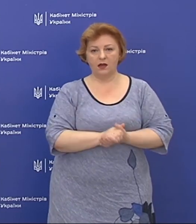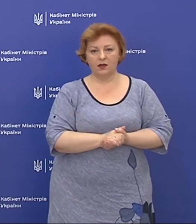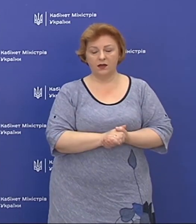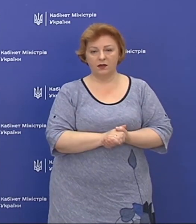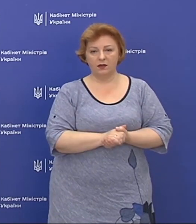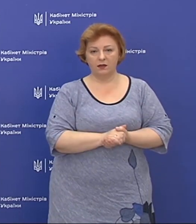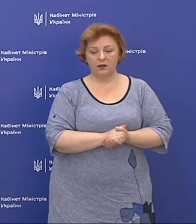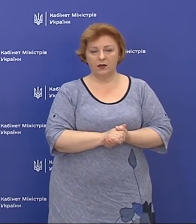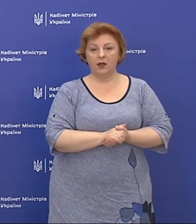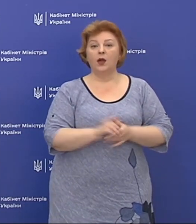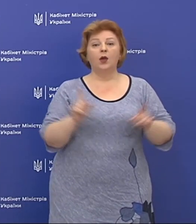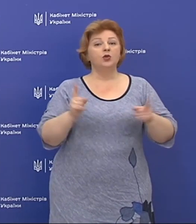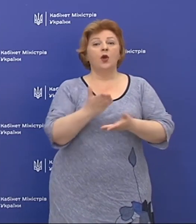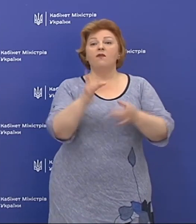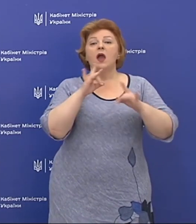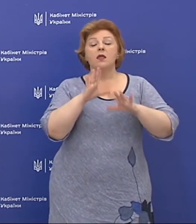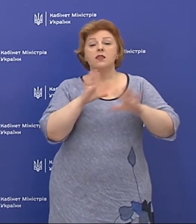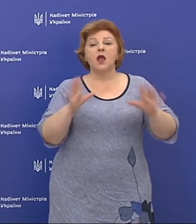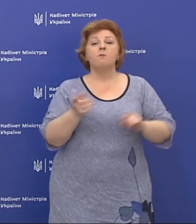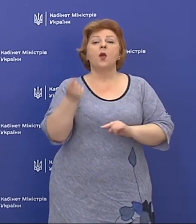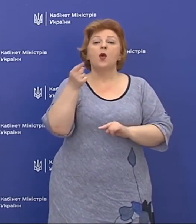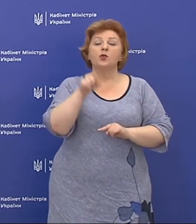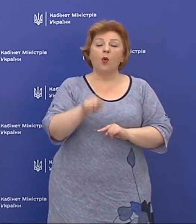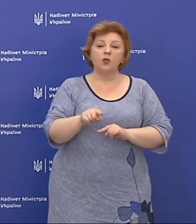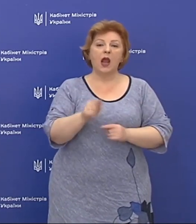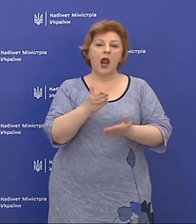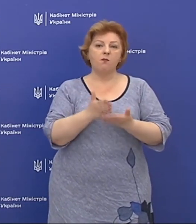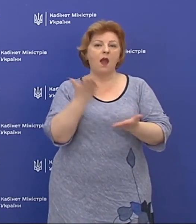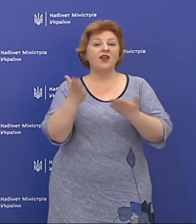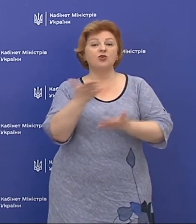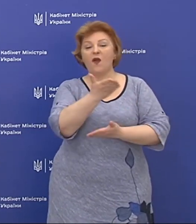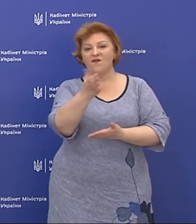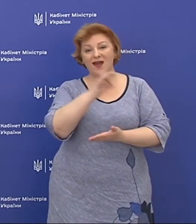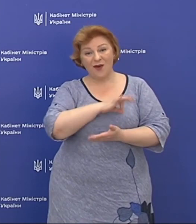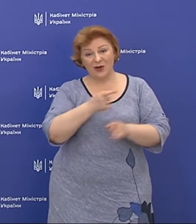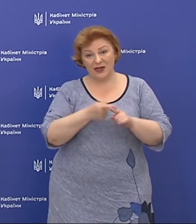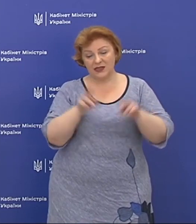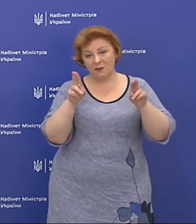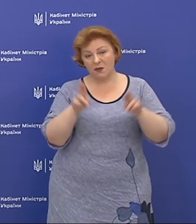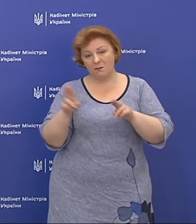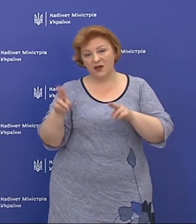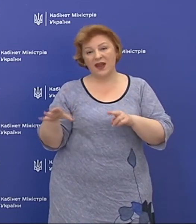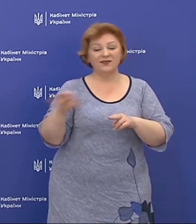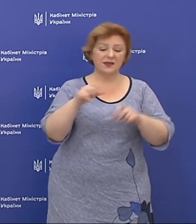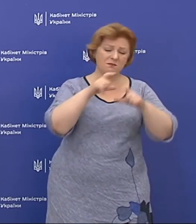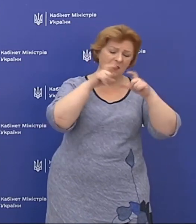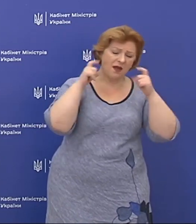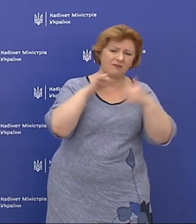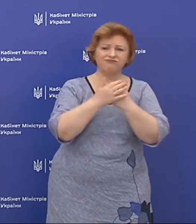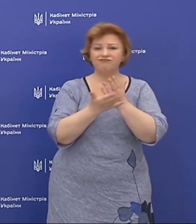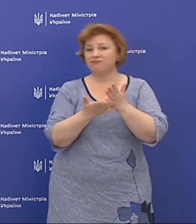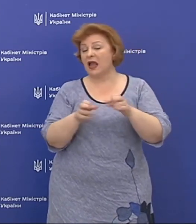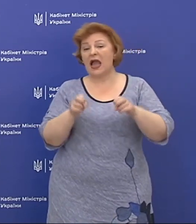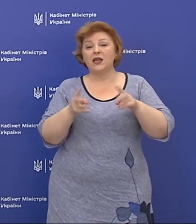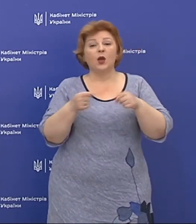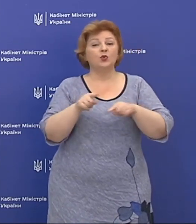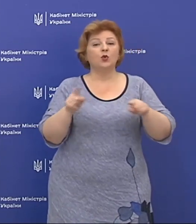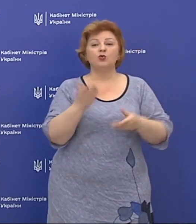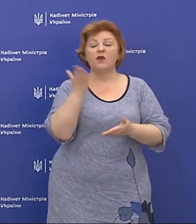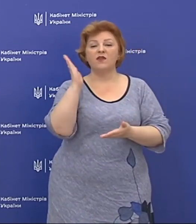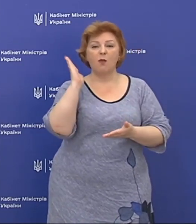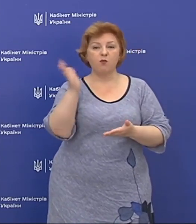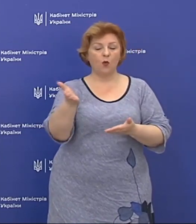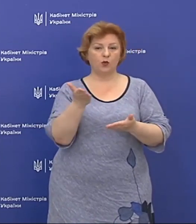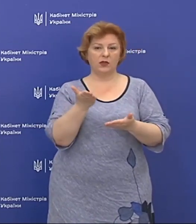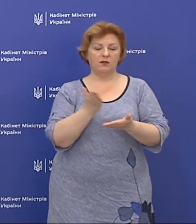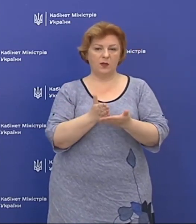ви не будете тоді перебувати, якщо ви користуєтесь всіма масками, то ризик того, що ви будете перебувати